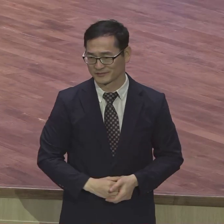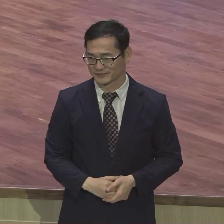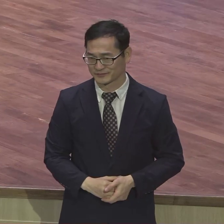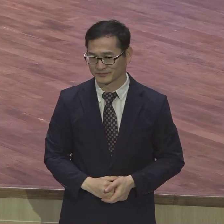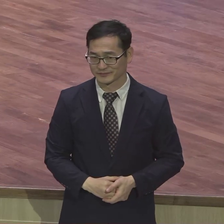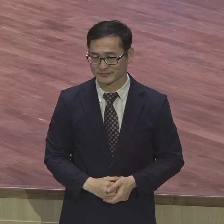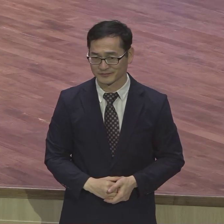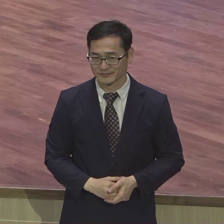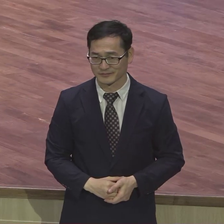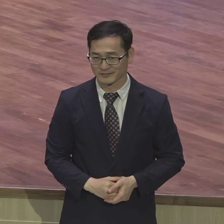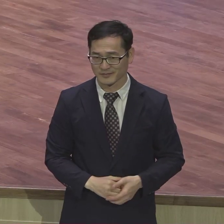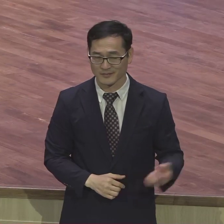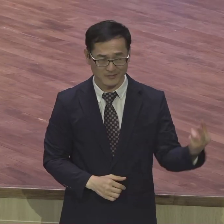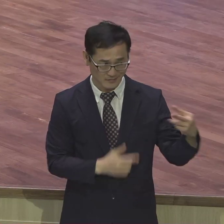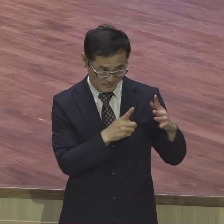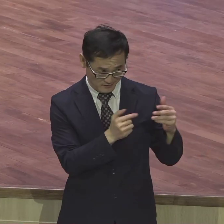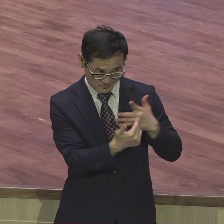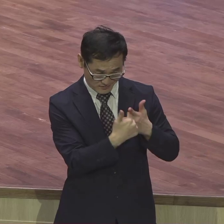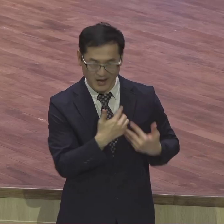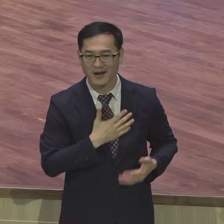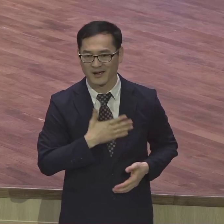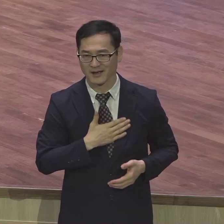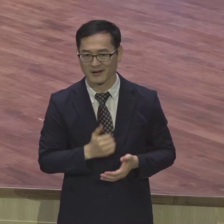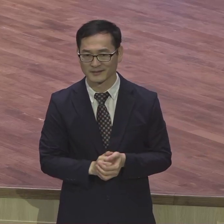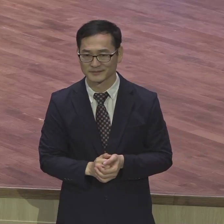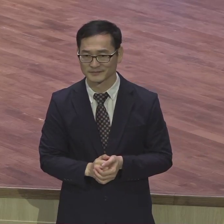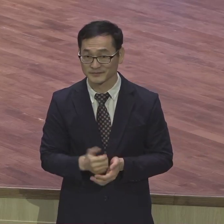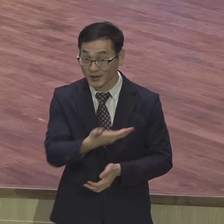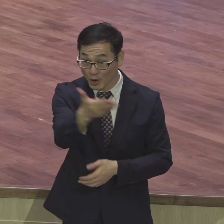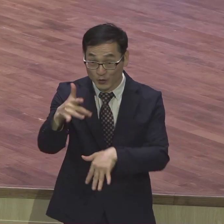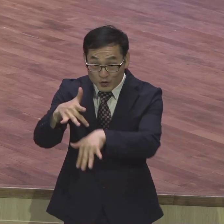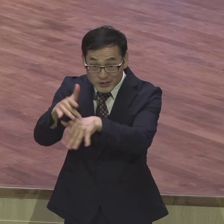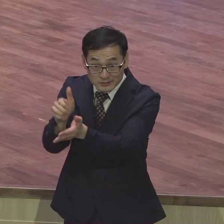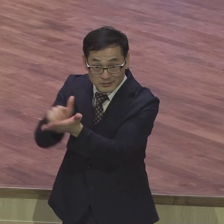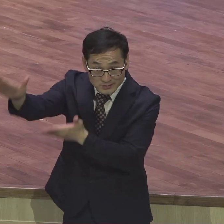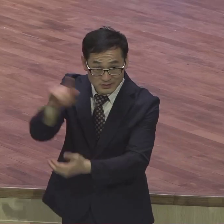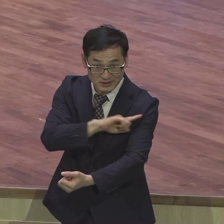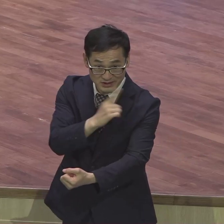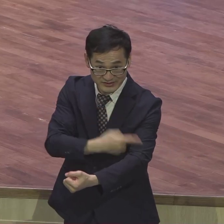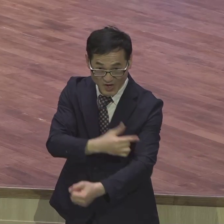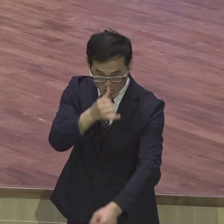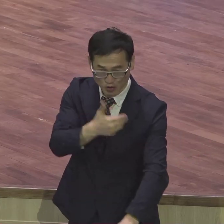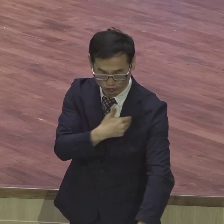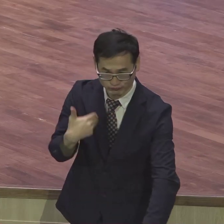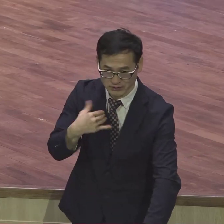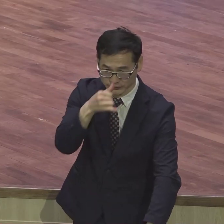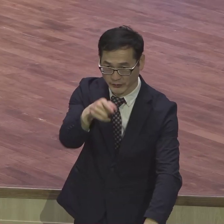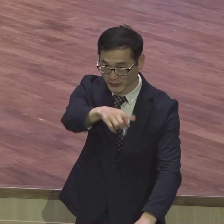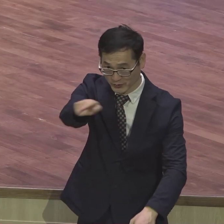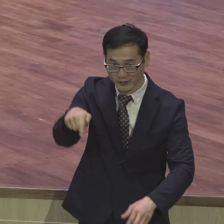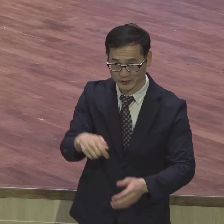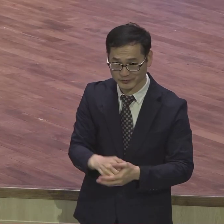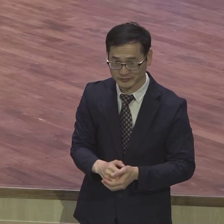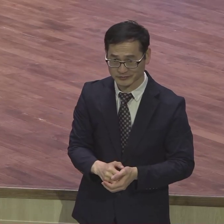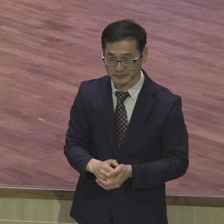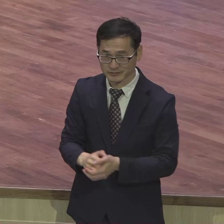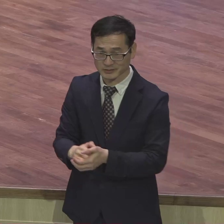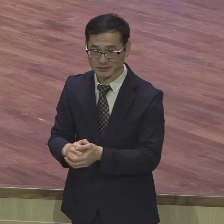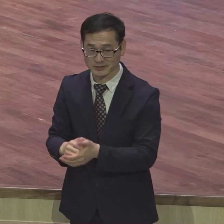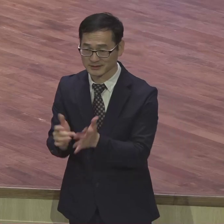여러분 쫓아 안 봐서 그렇지 쫓을 수 있는 능력이 있어요 저도 예수를 믿고 뭐 이렇게 평지도 하다가 갑자기